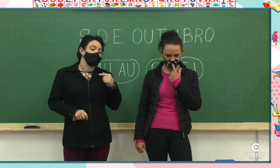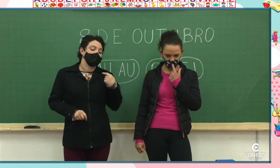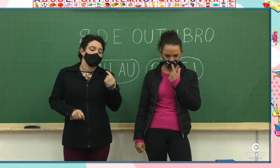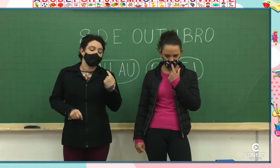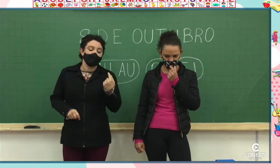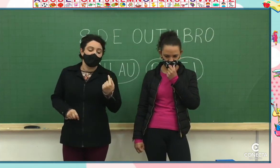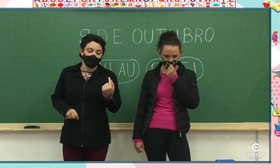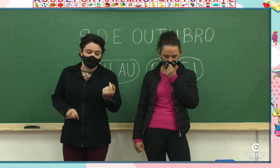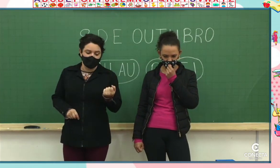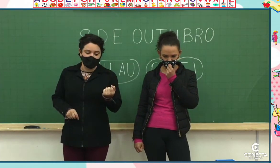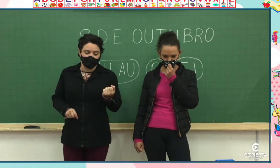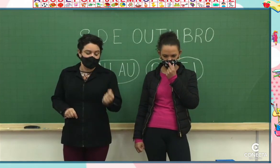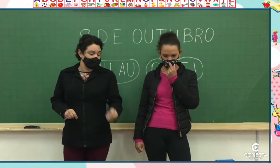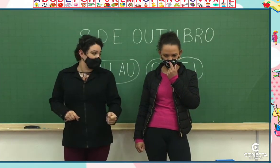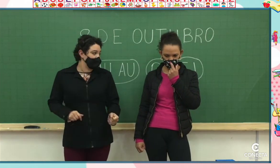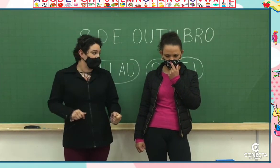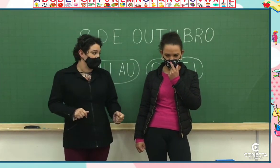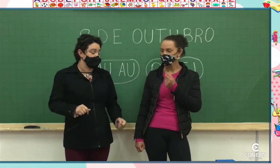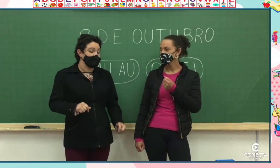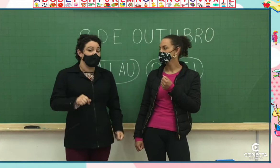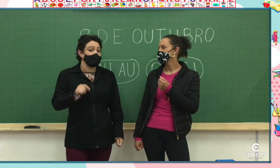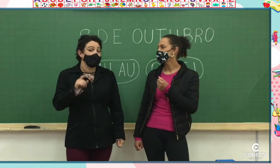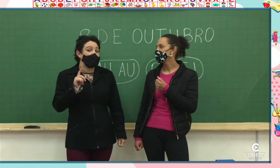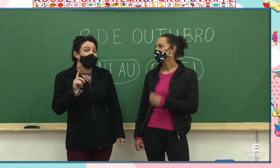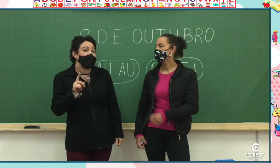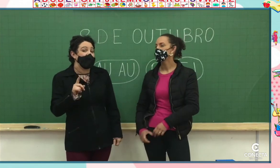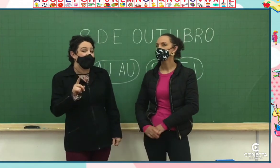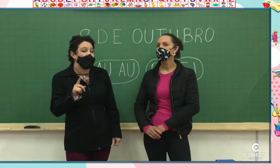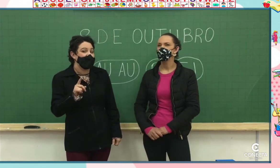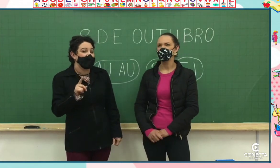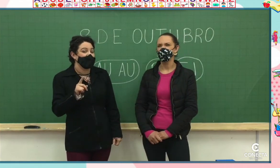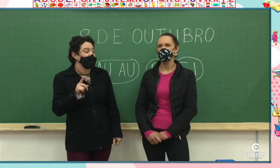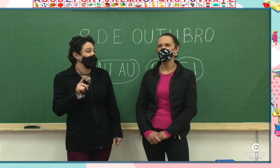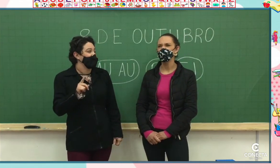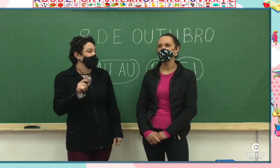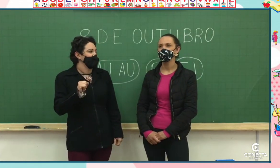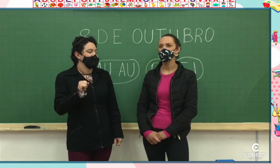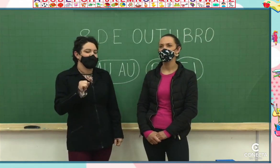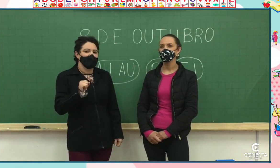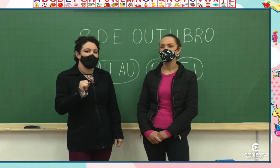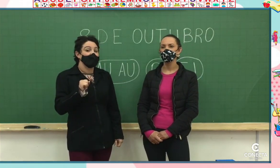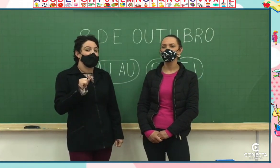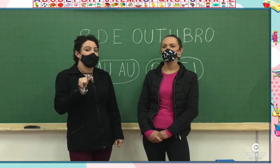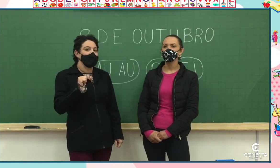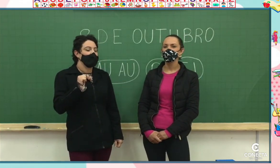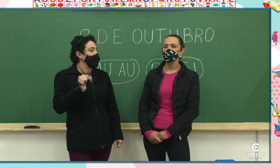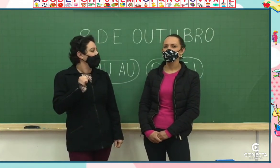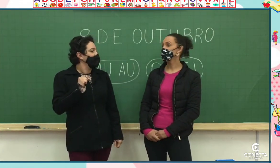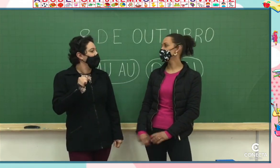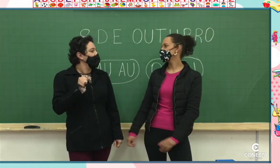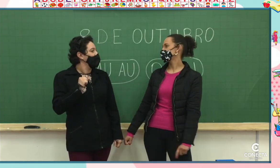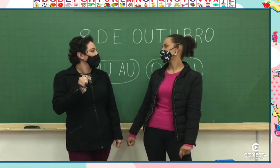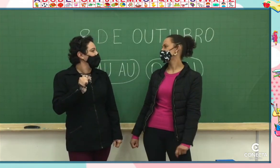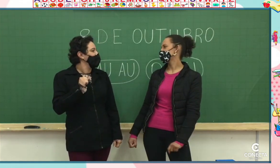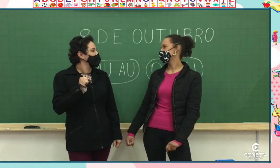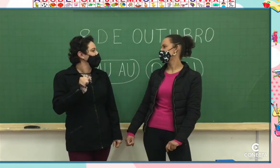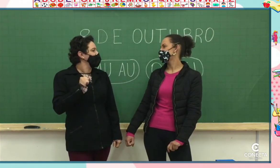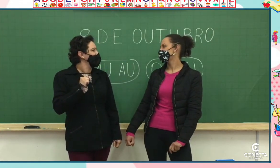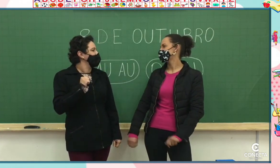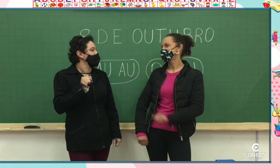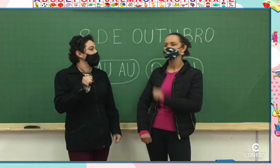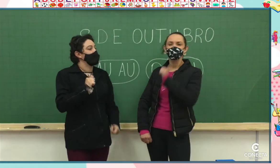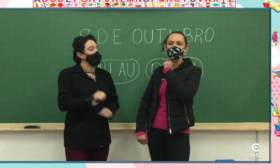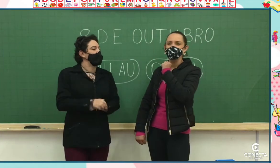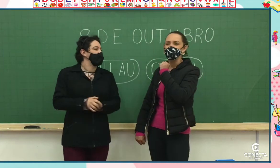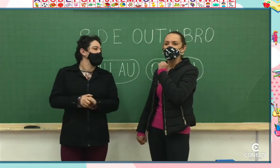dele começa com uma vogal. Vou dar uma chance. Com a vogal, A. A, vocês sabem? Eu sei, professora